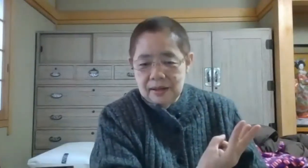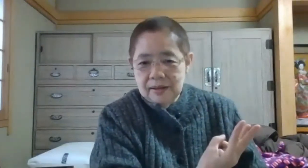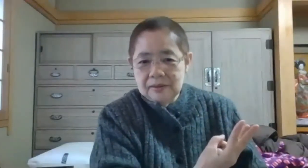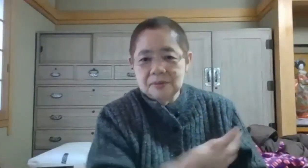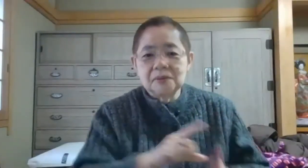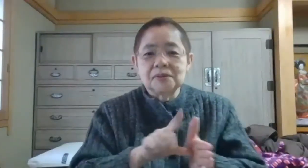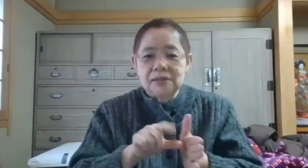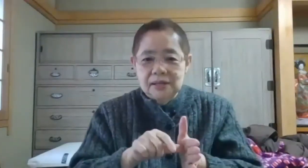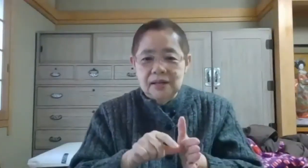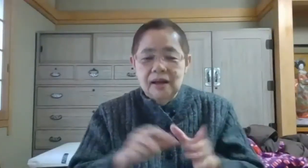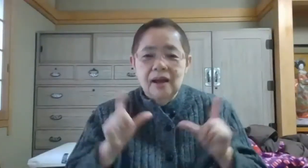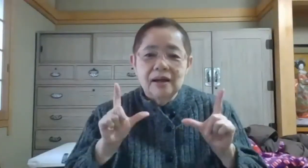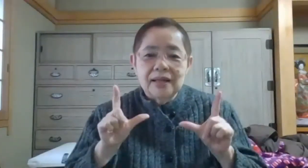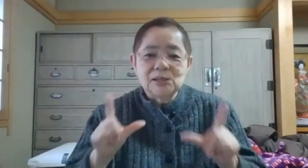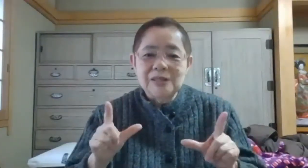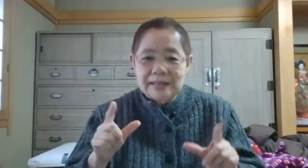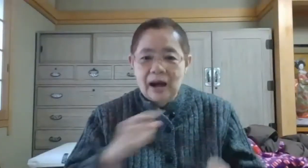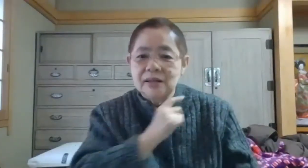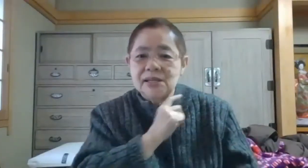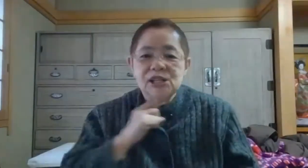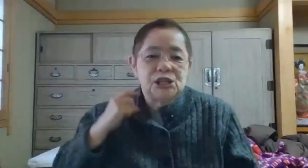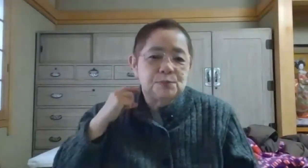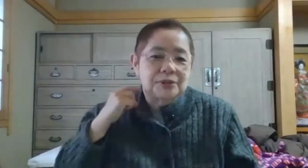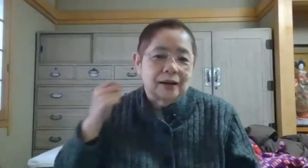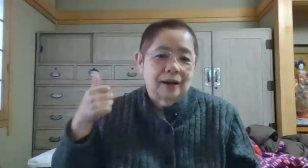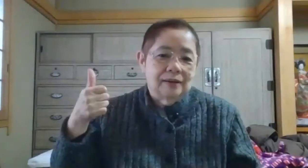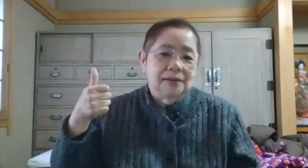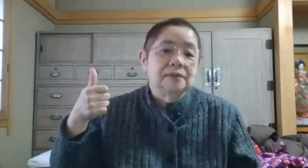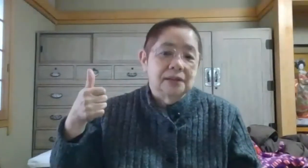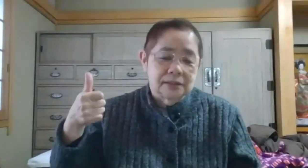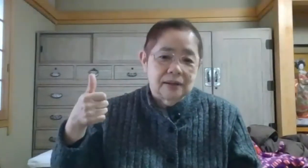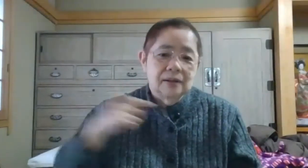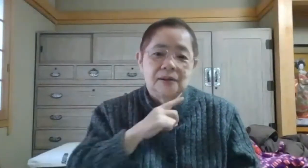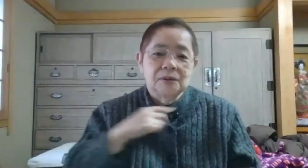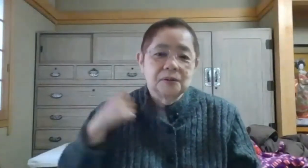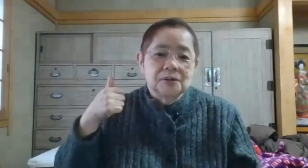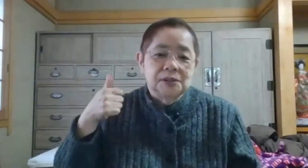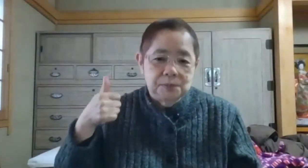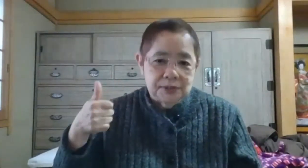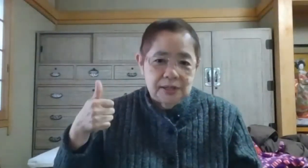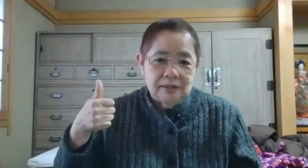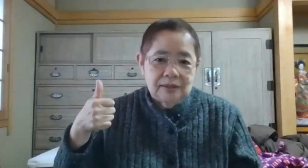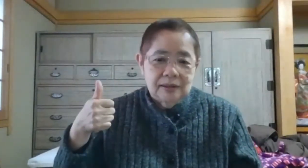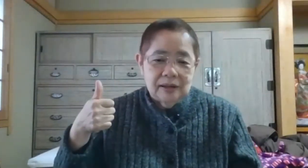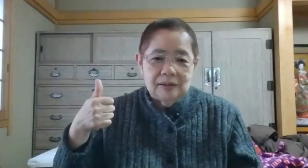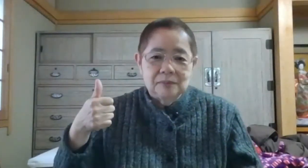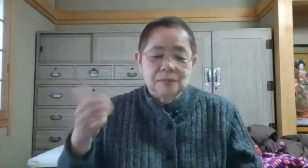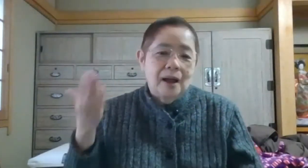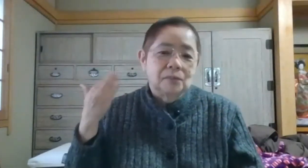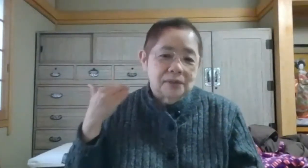その時に訪ねた神父さんがいるんですがその神父に前もって